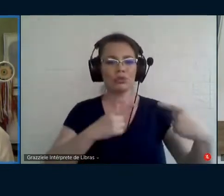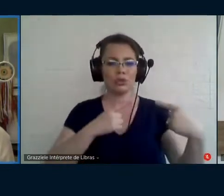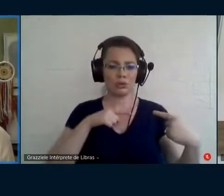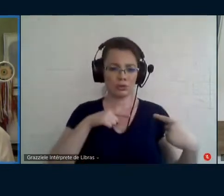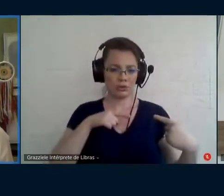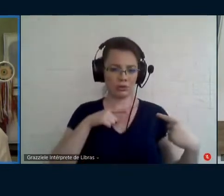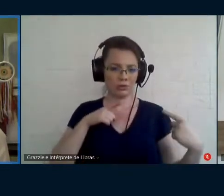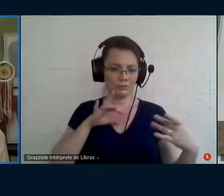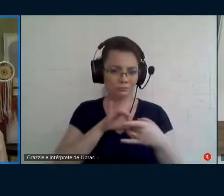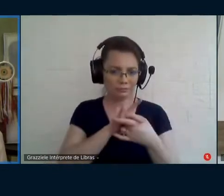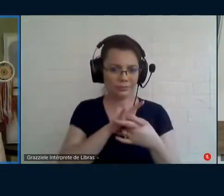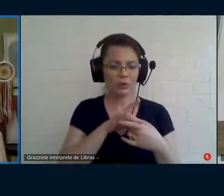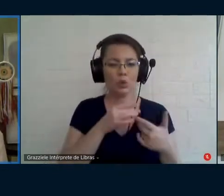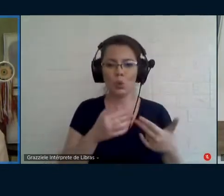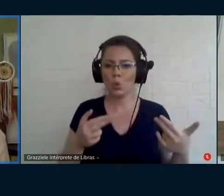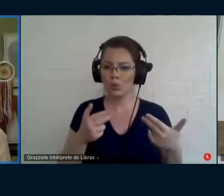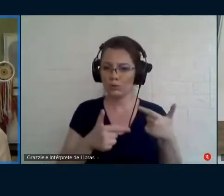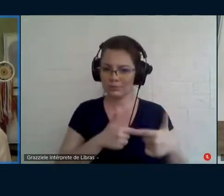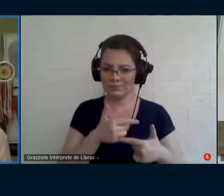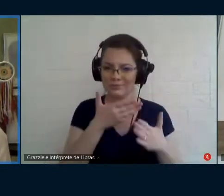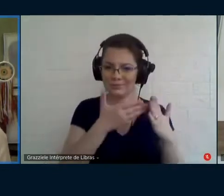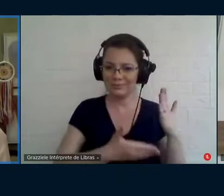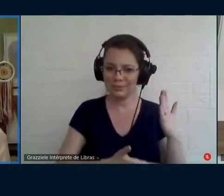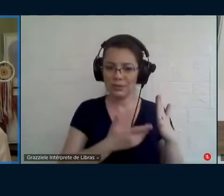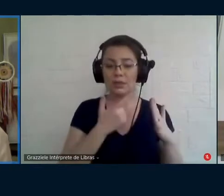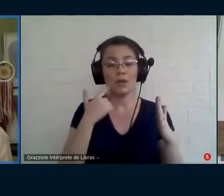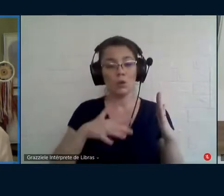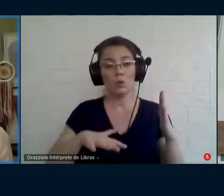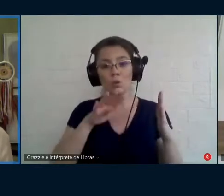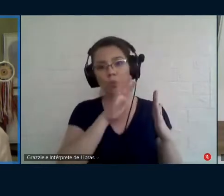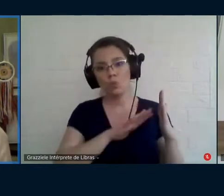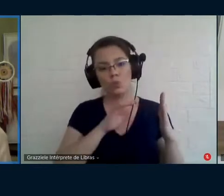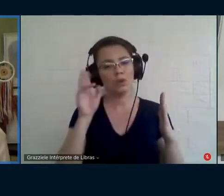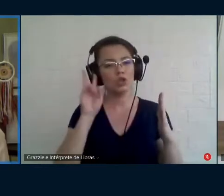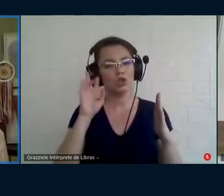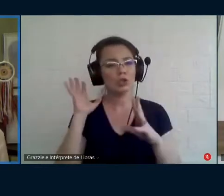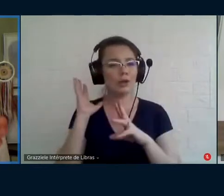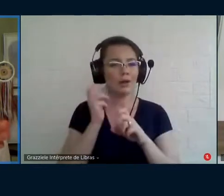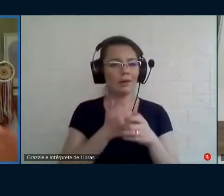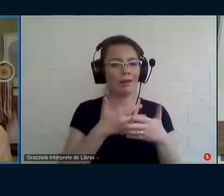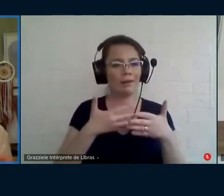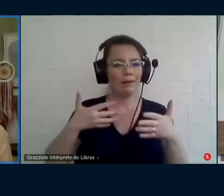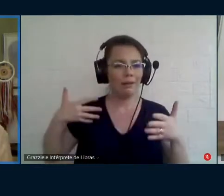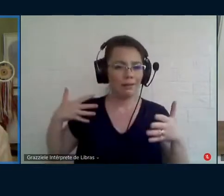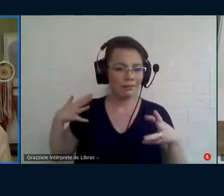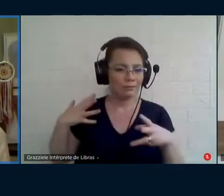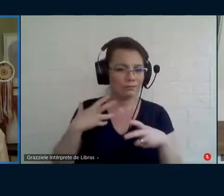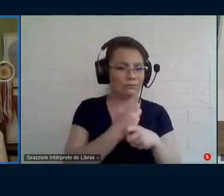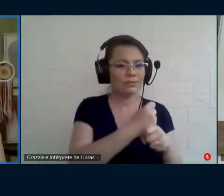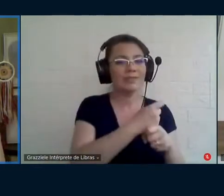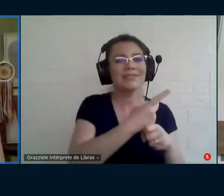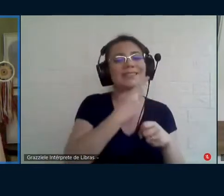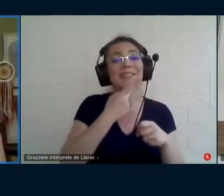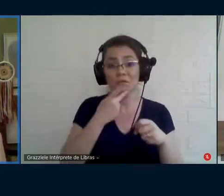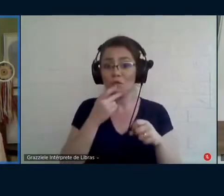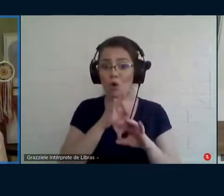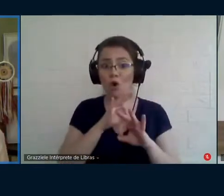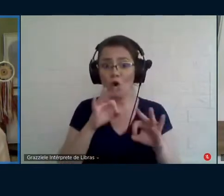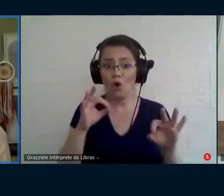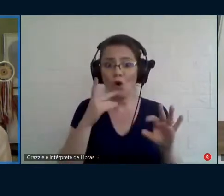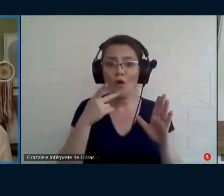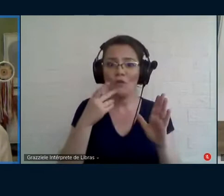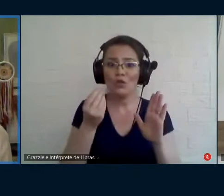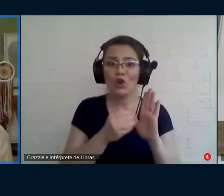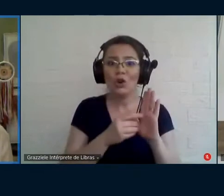ao que você está trabalhando o quadro histórico é muito bom né você vai dizer como a gente foi fazendo esse caminho